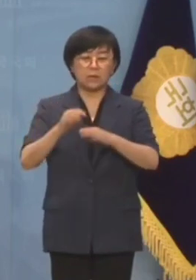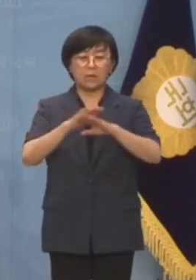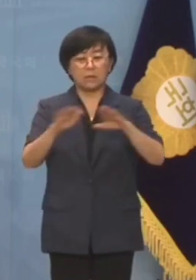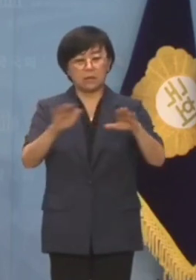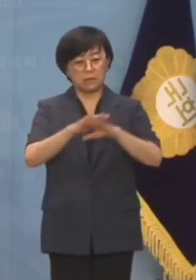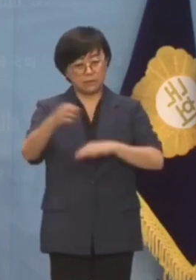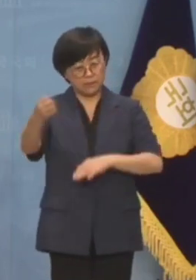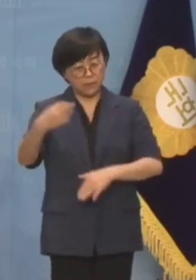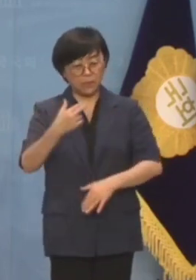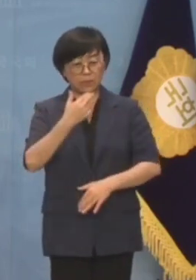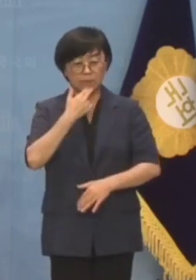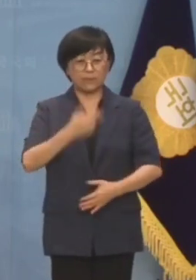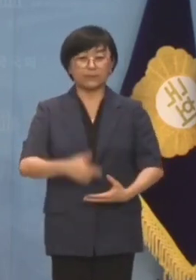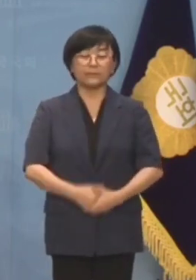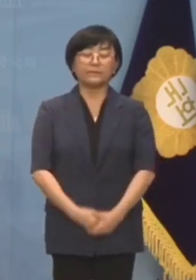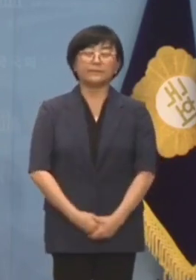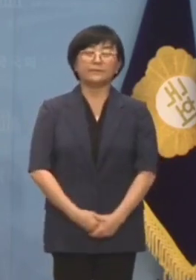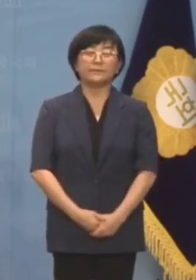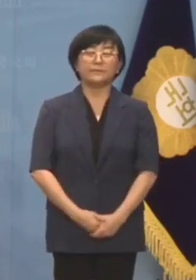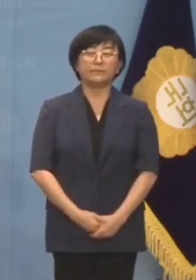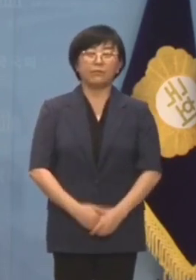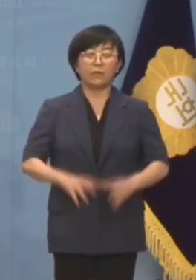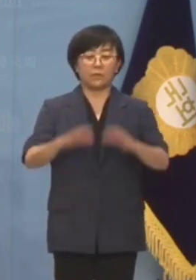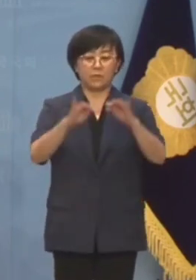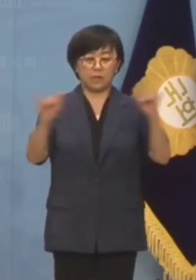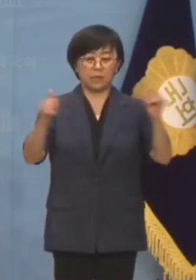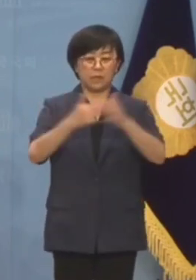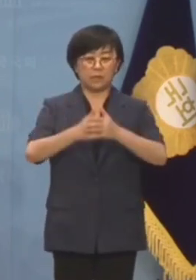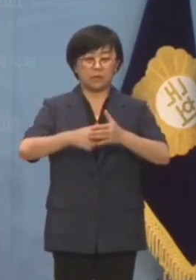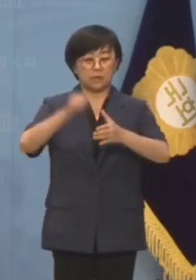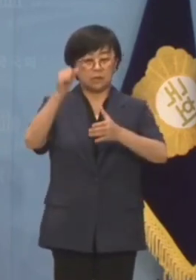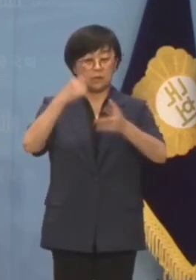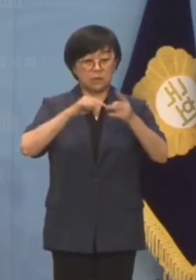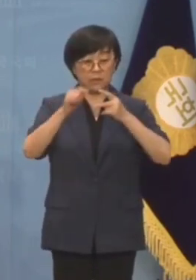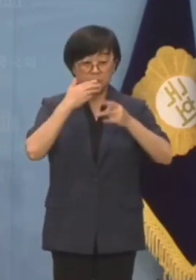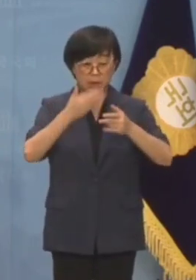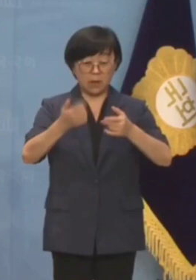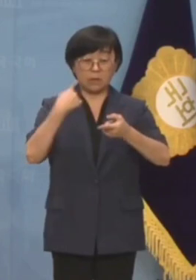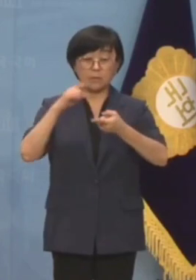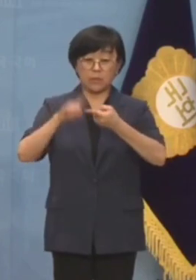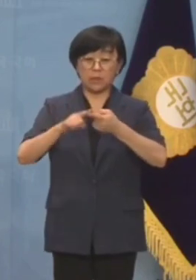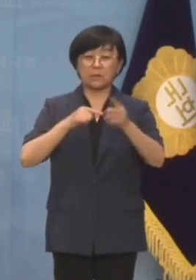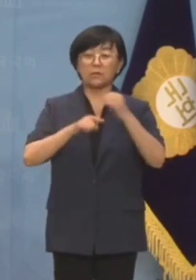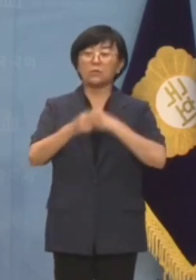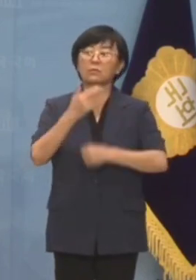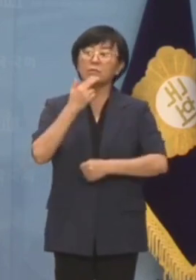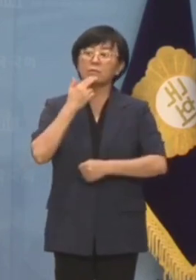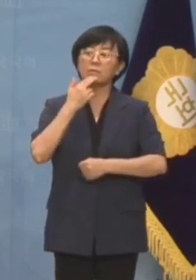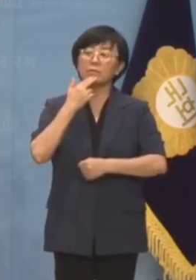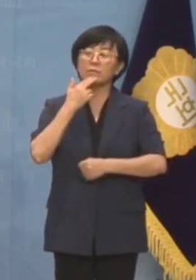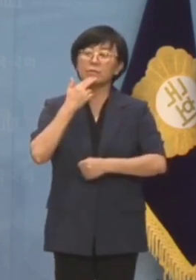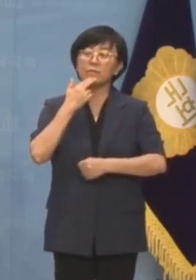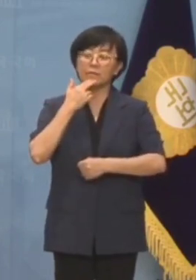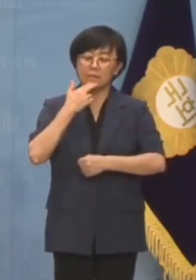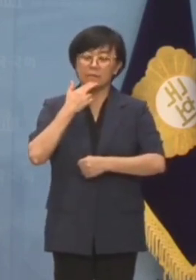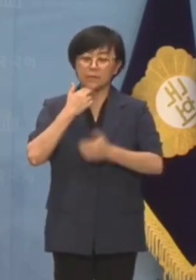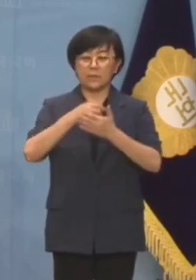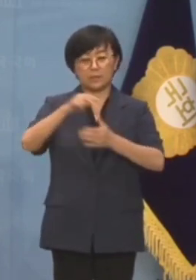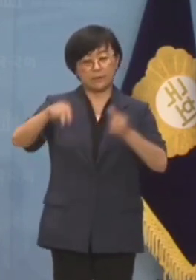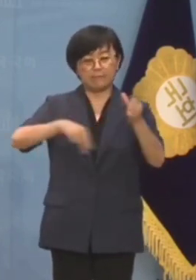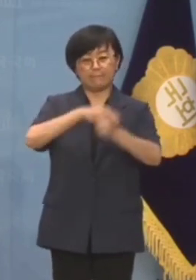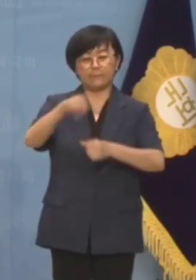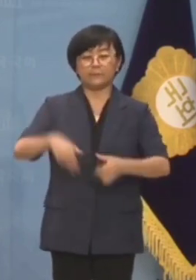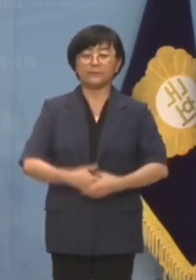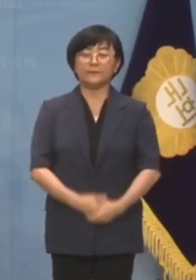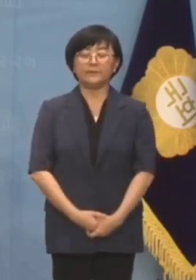해답도 내놓지 못하고 있습니다. 국민께서 수긍하실만한 합당한 이유가 없었다고 볼 수밖에 없습니다.